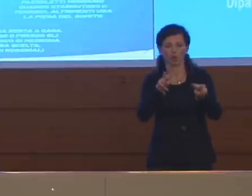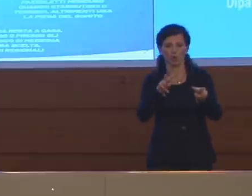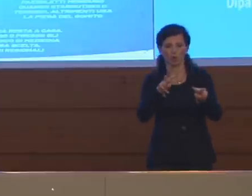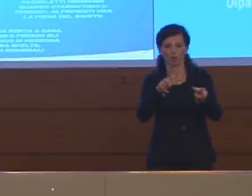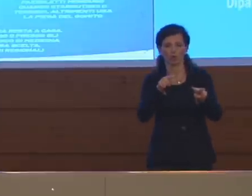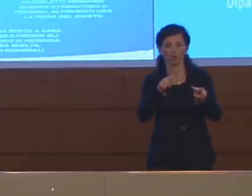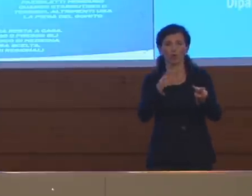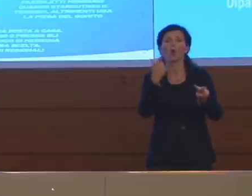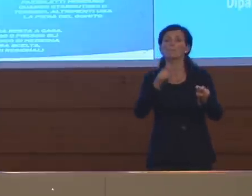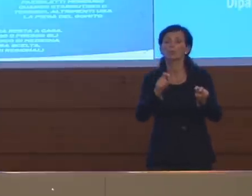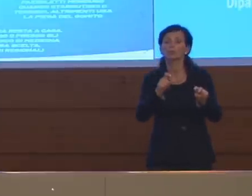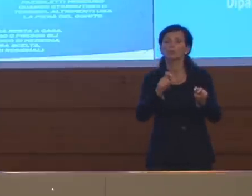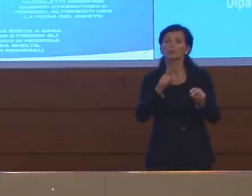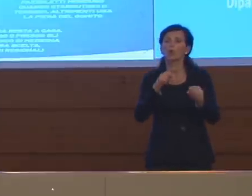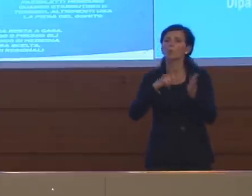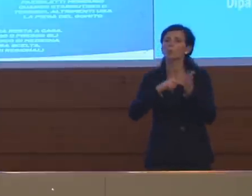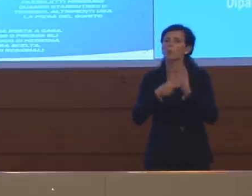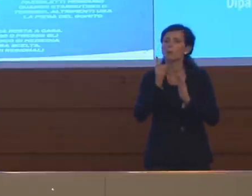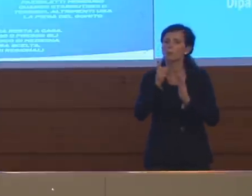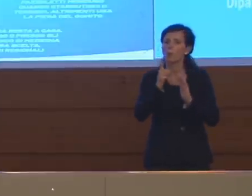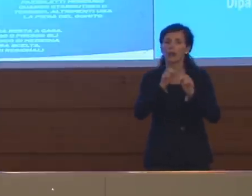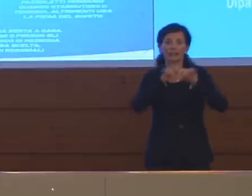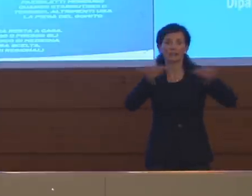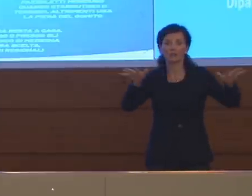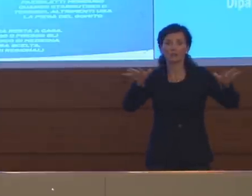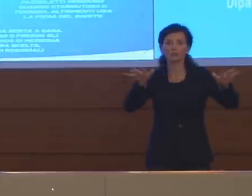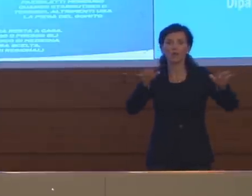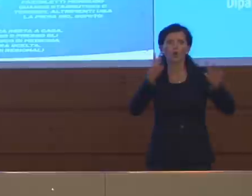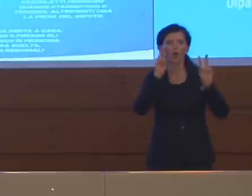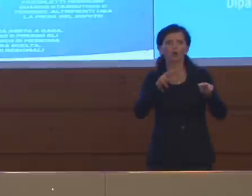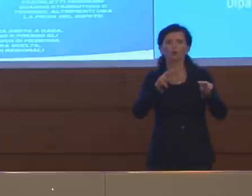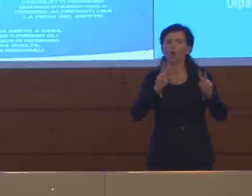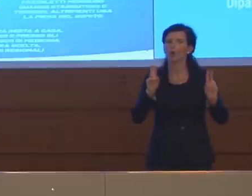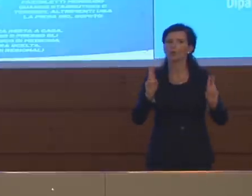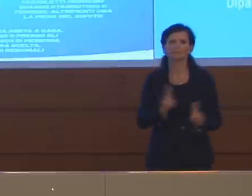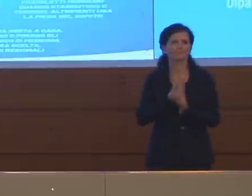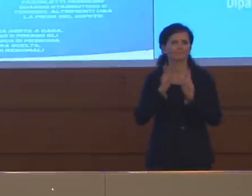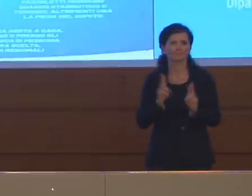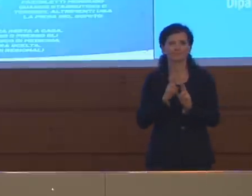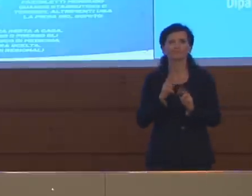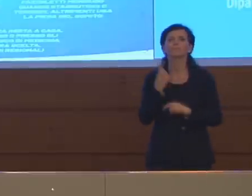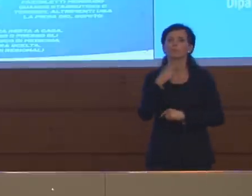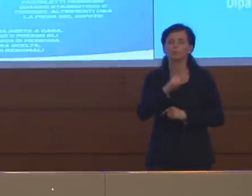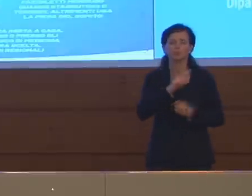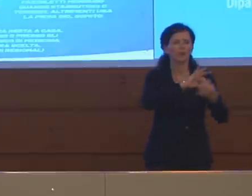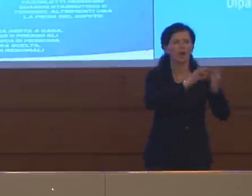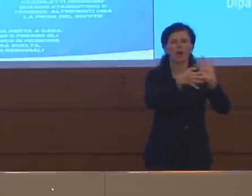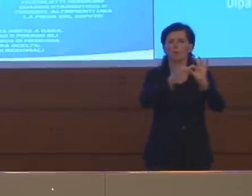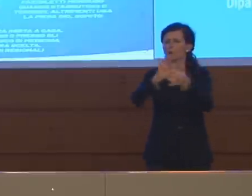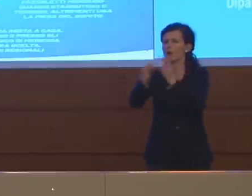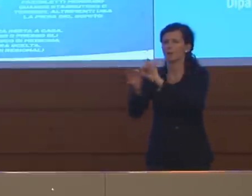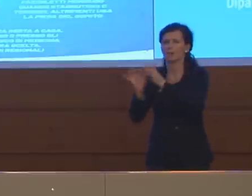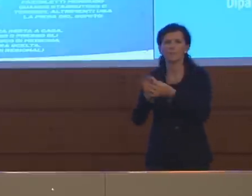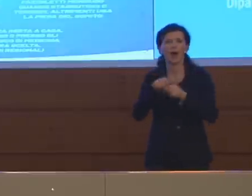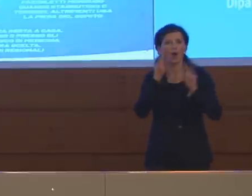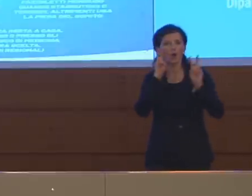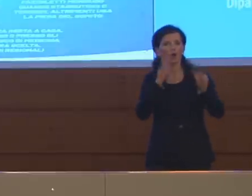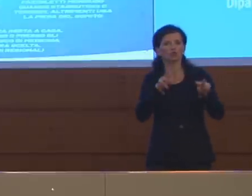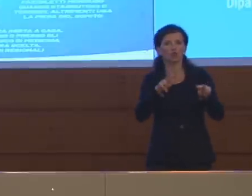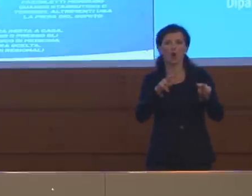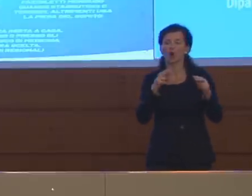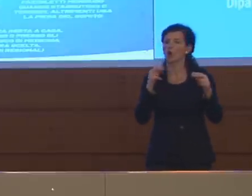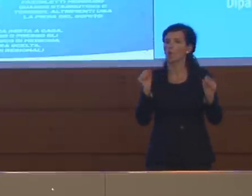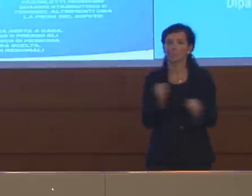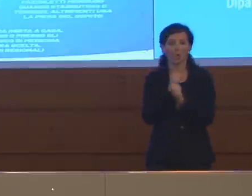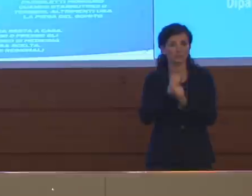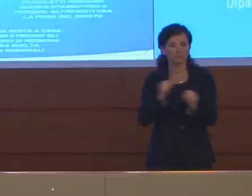problemi è una diffusione non controllata, ovvero se è un numero di casi diffuso, di cui non riesci a ricostruire la catena. Quello è lo scenario che preoccupa di